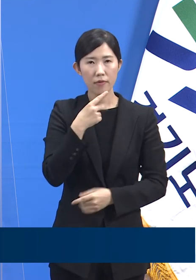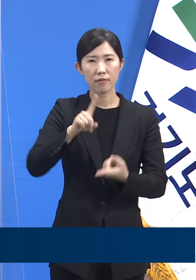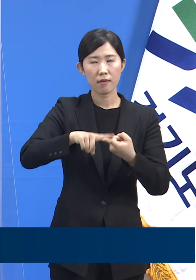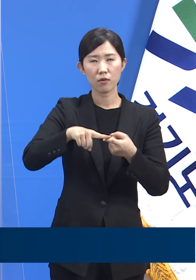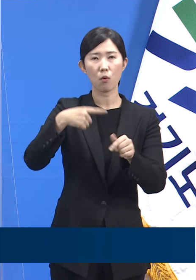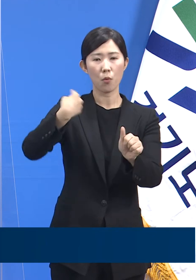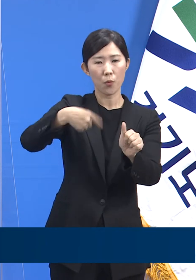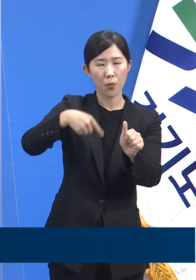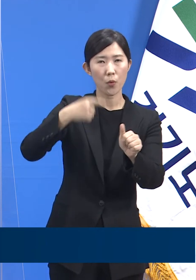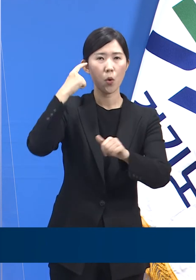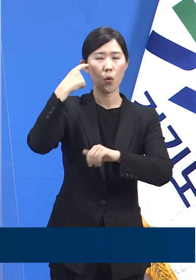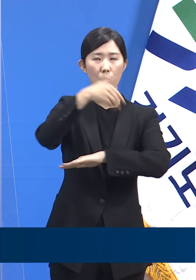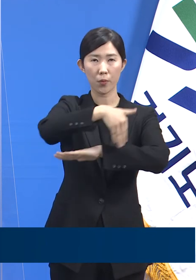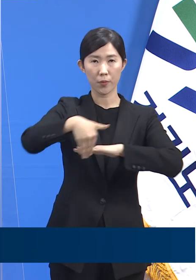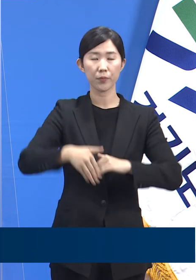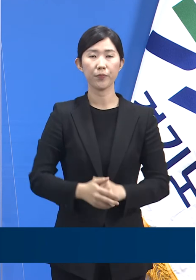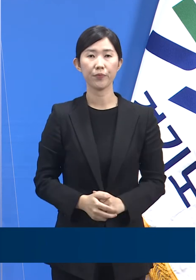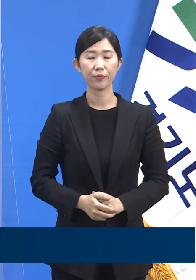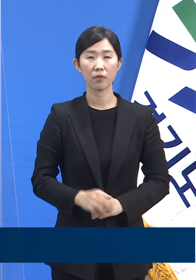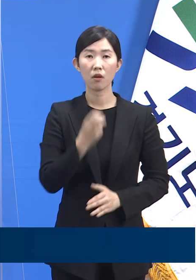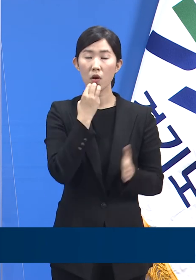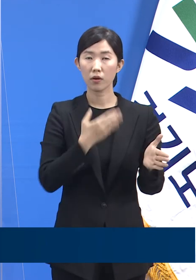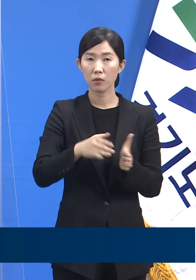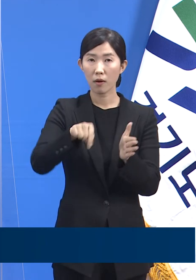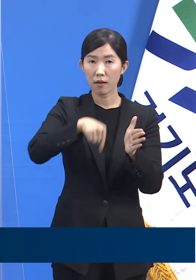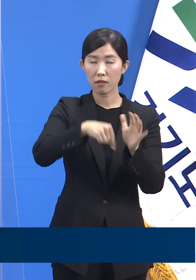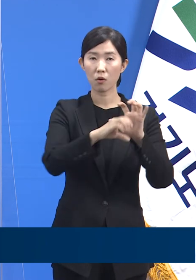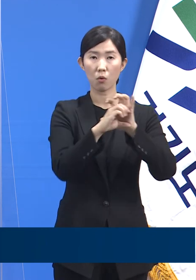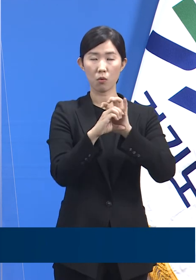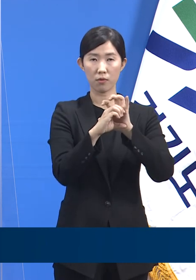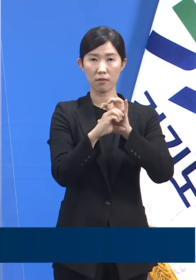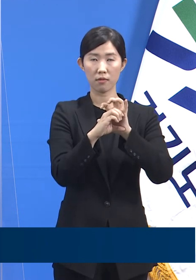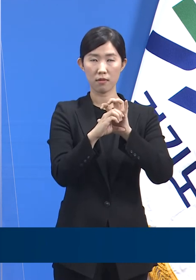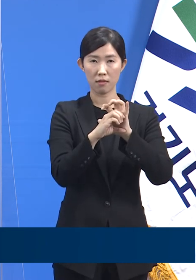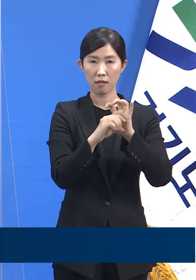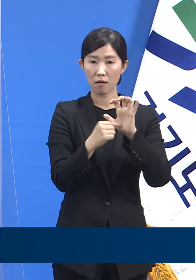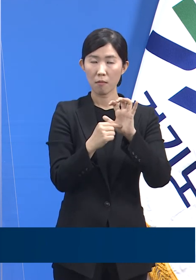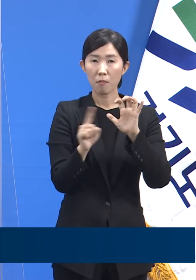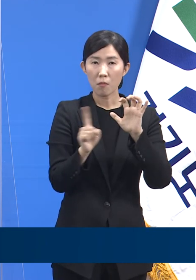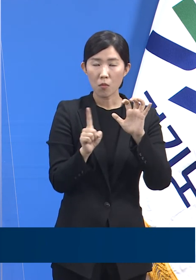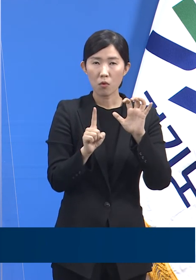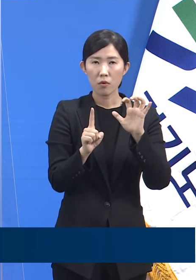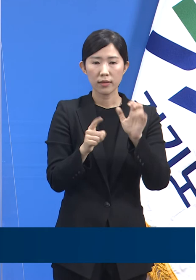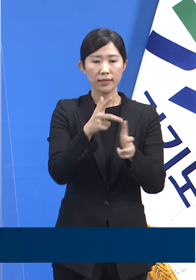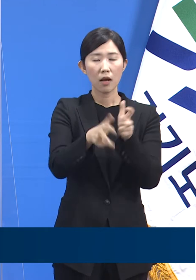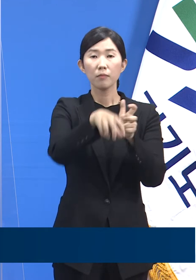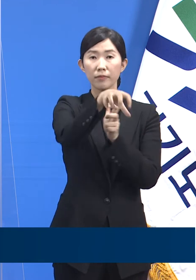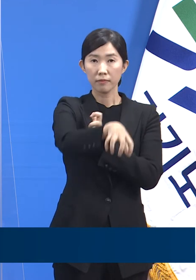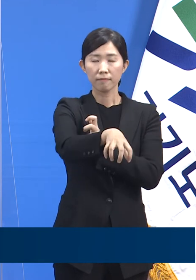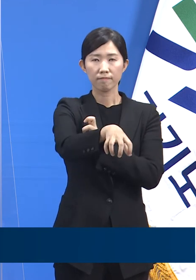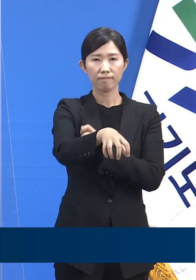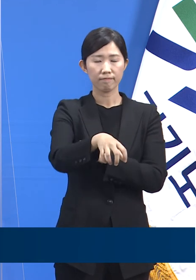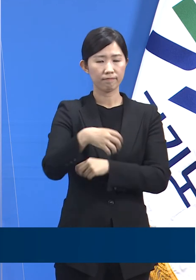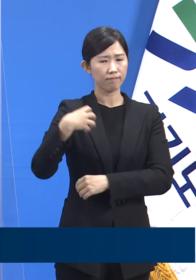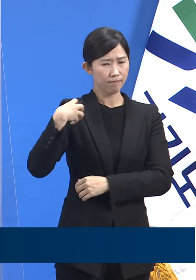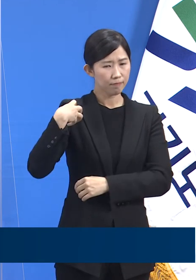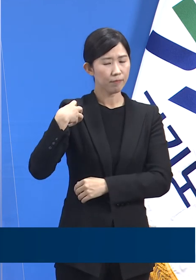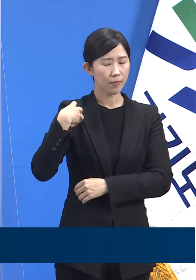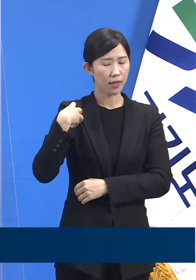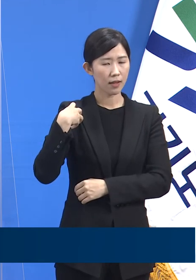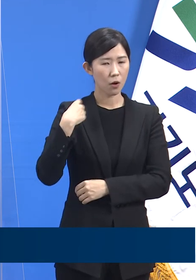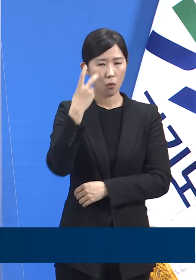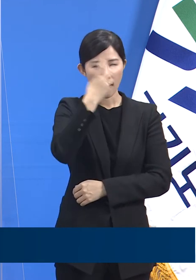도의 코로나19 방역은 무엇보다 사업장의 자율적 책임을 강화하는 것이 핵심입니다.